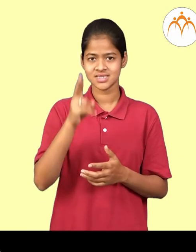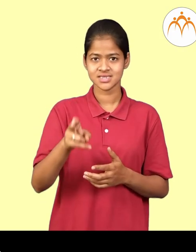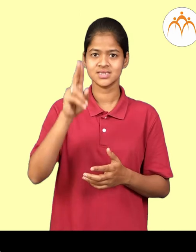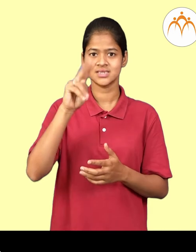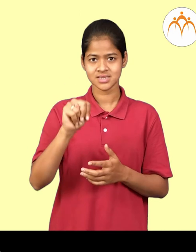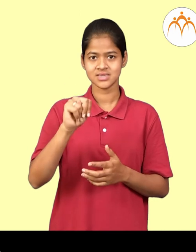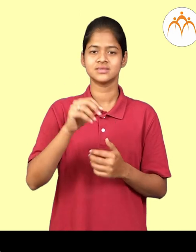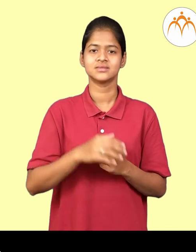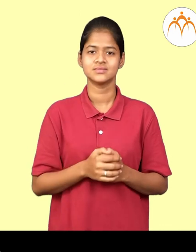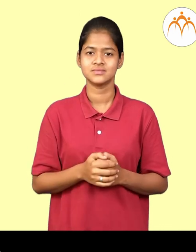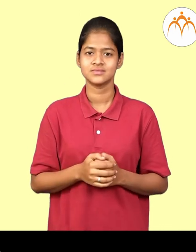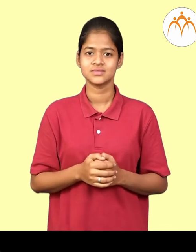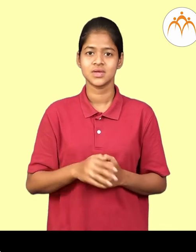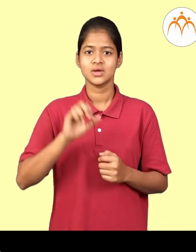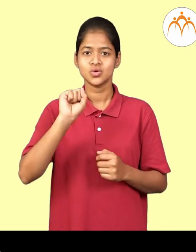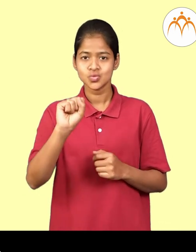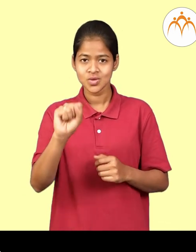त्याचा नाव अमित.